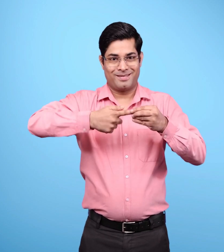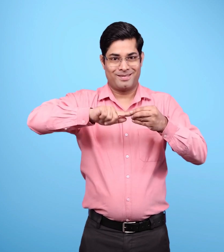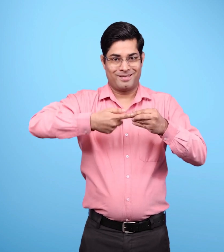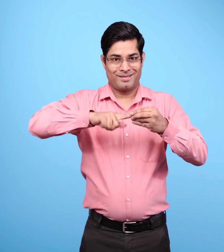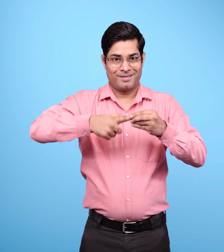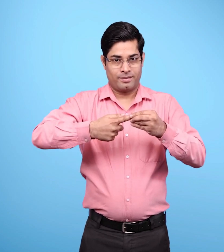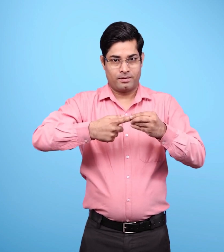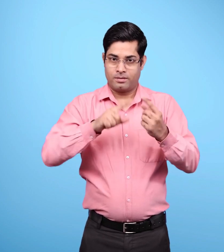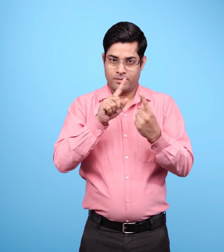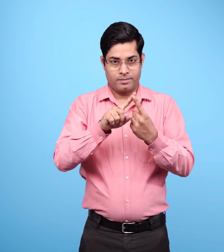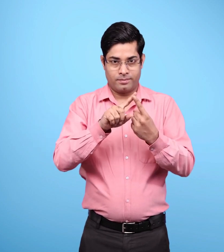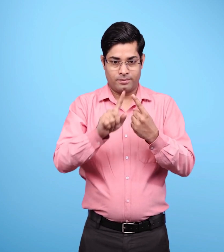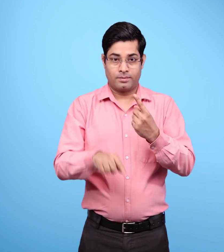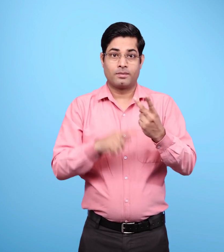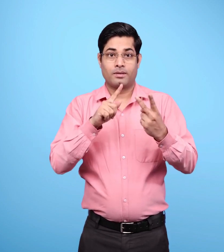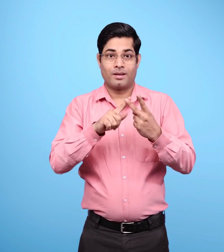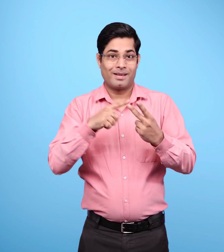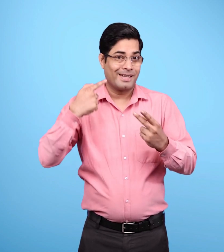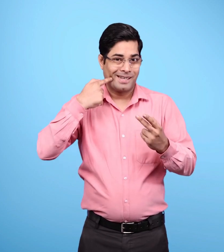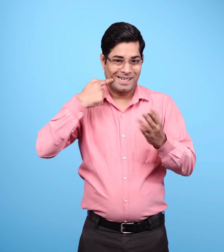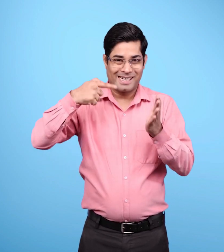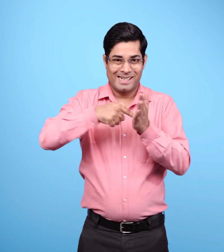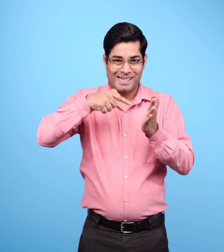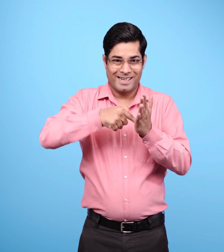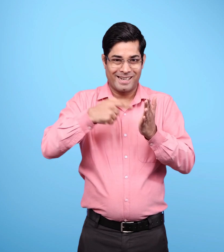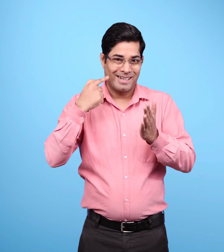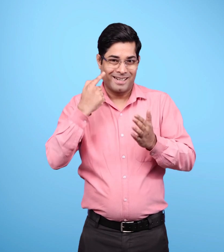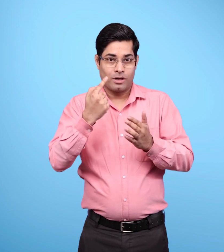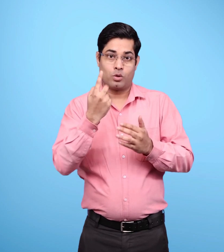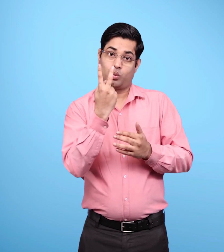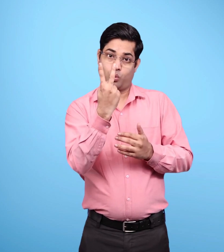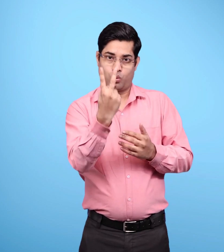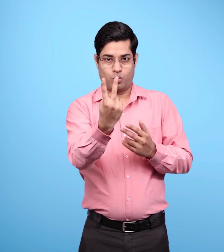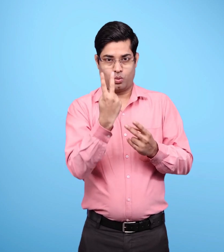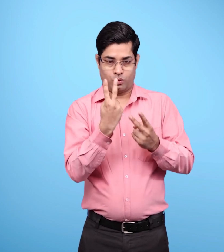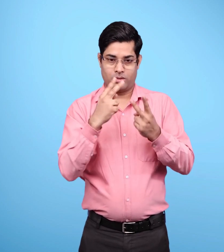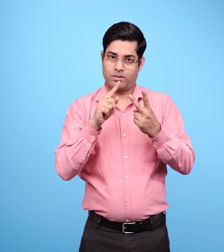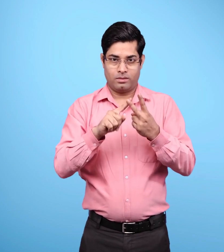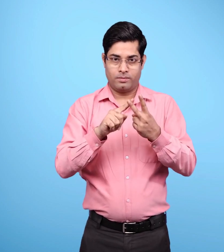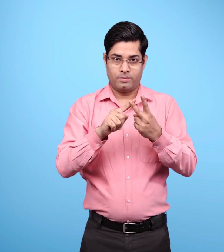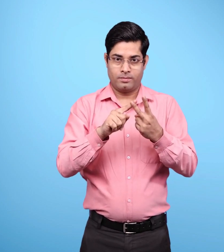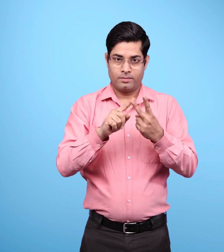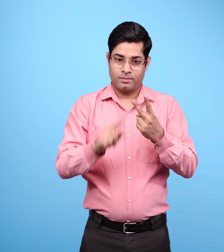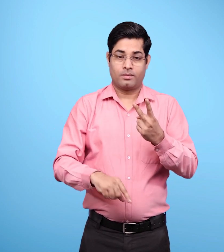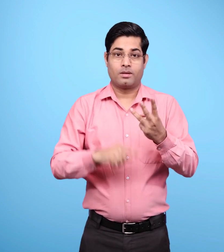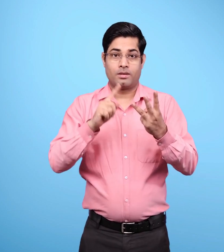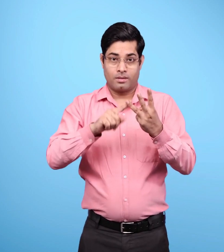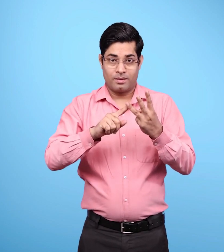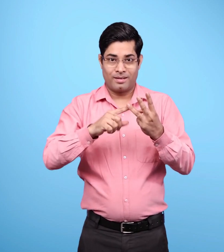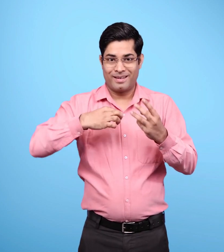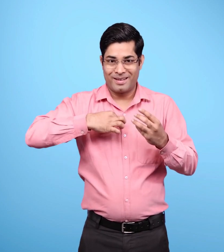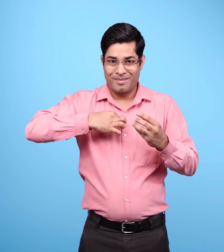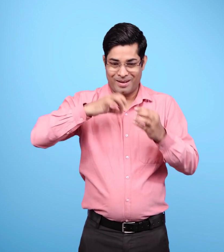तथा